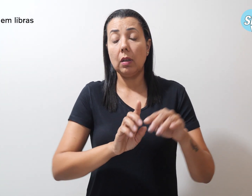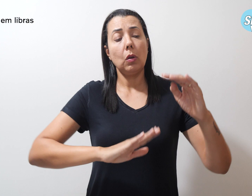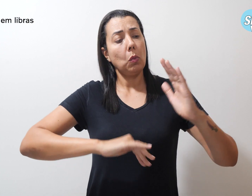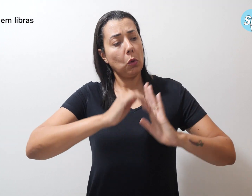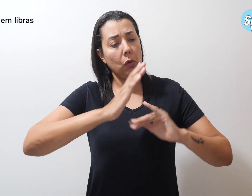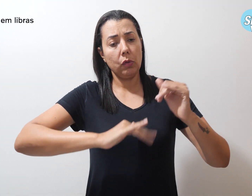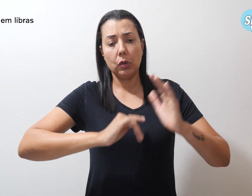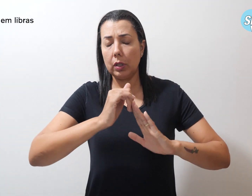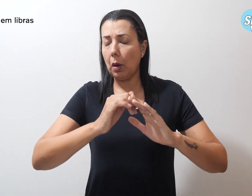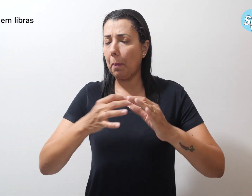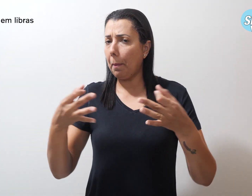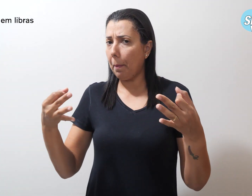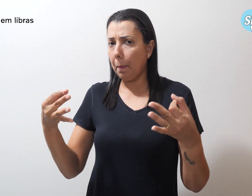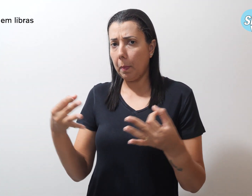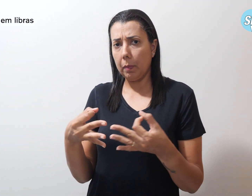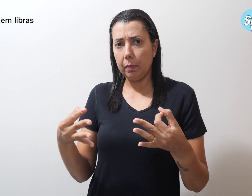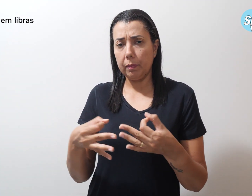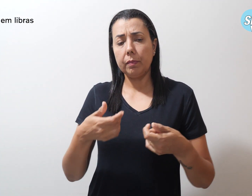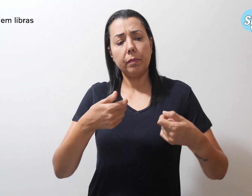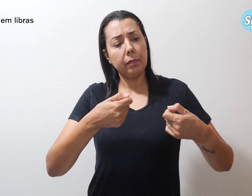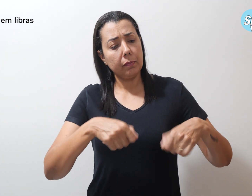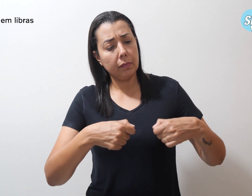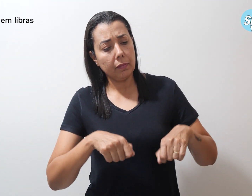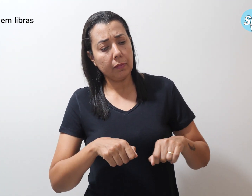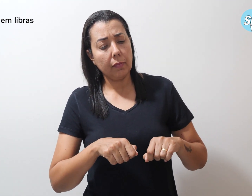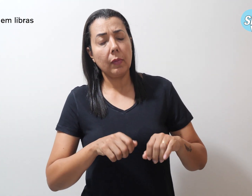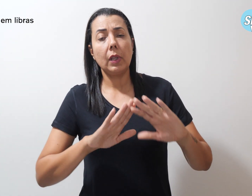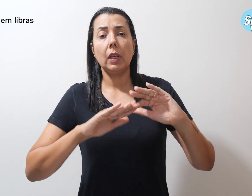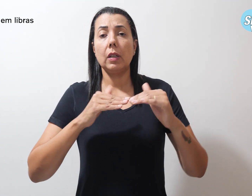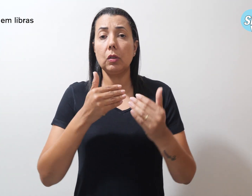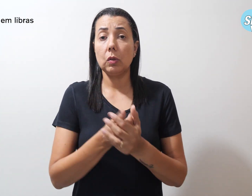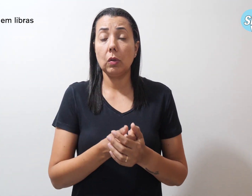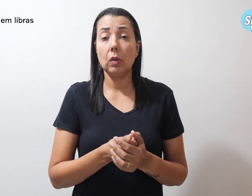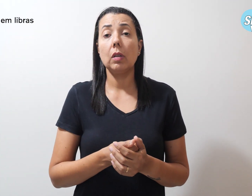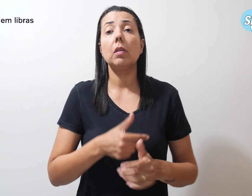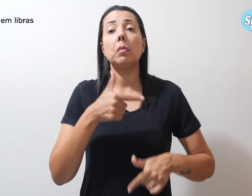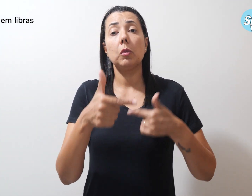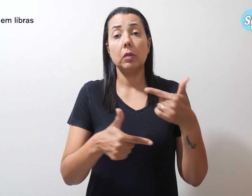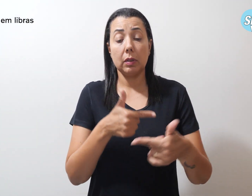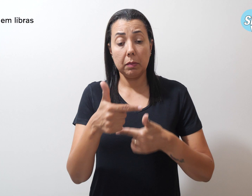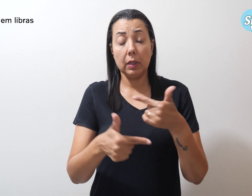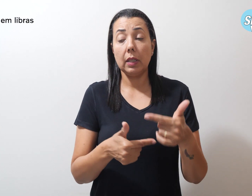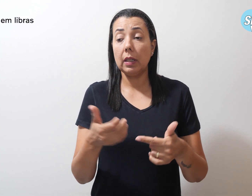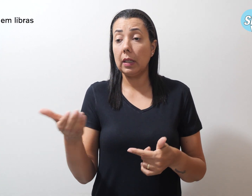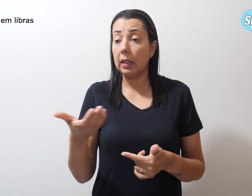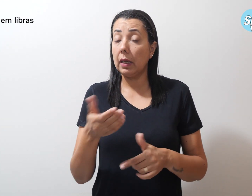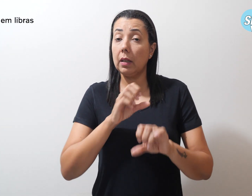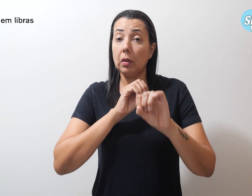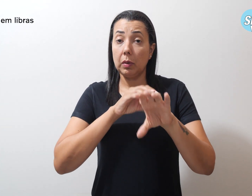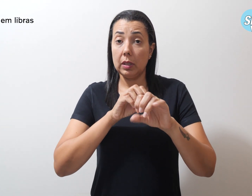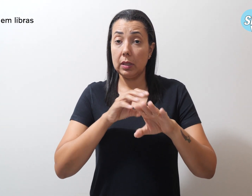de excelência, necessário à escola por atuar em favor da educação de qualidade.